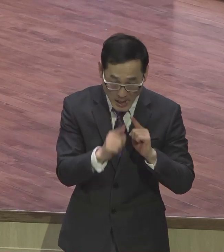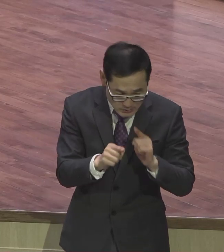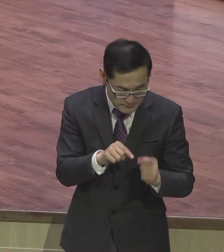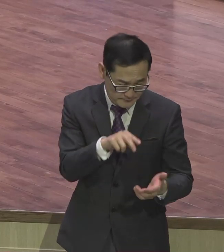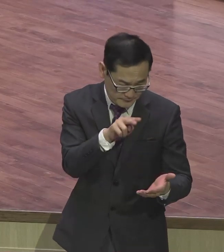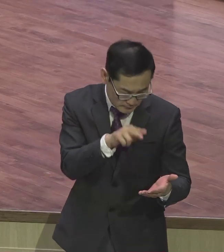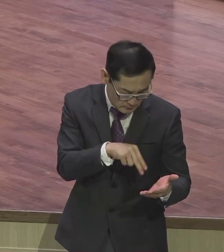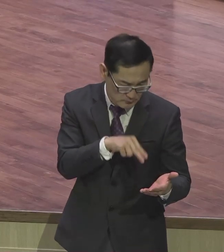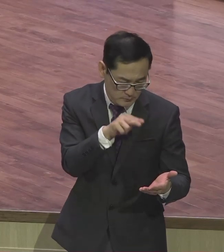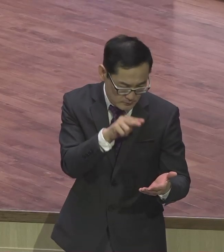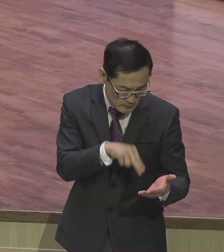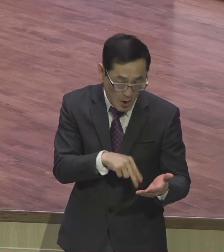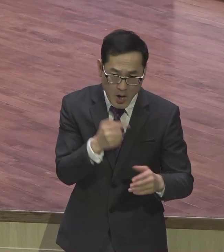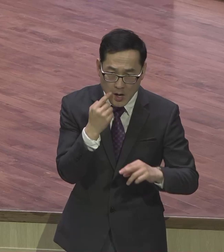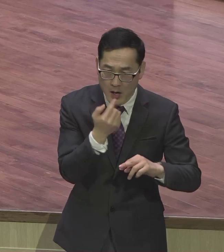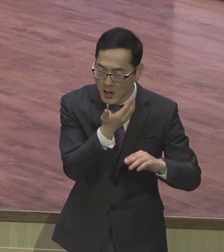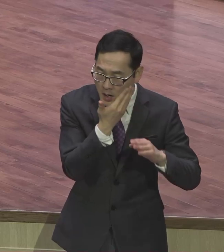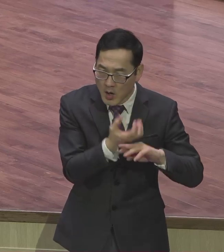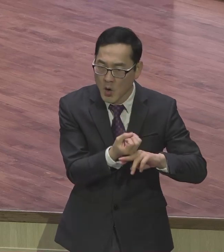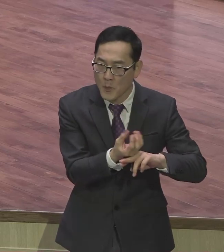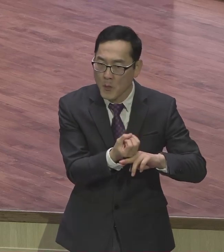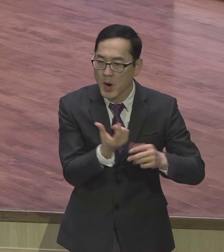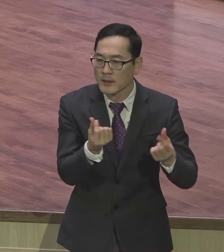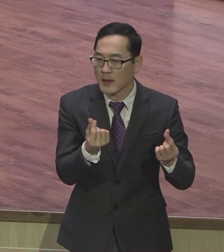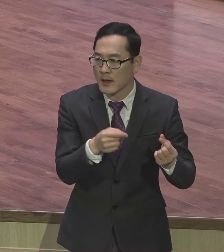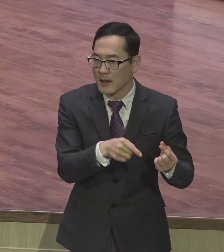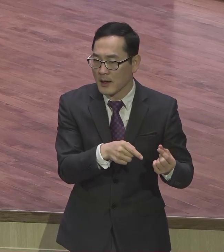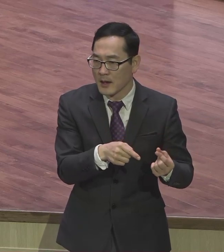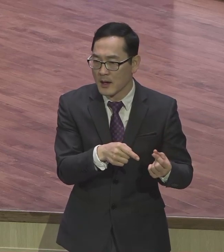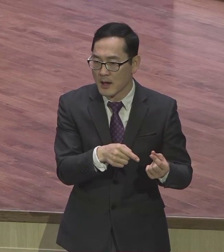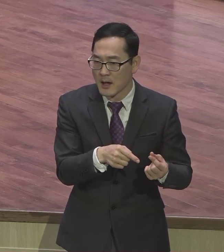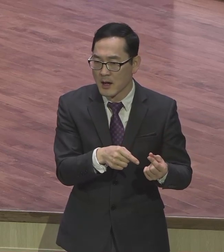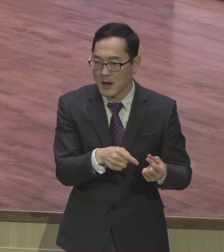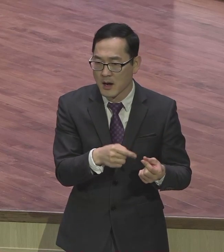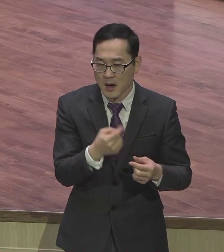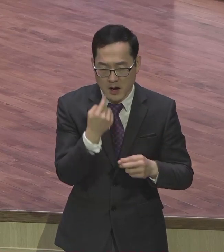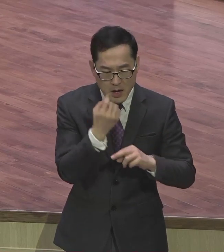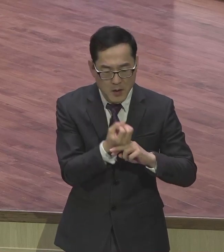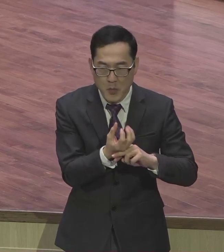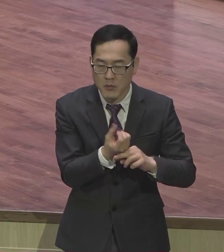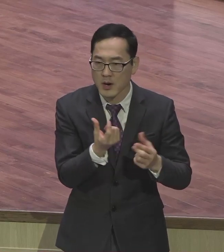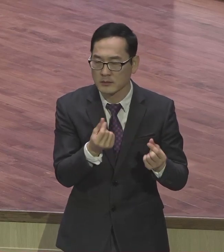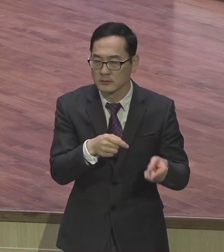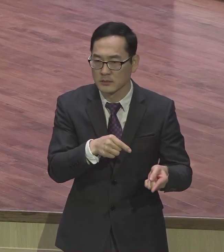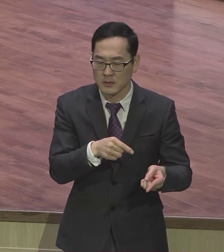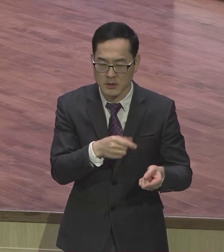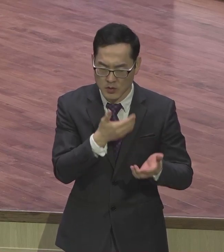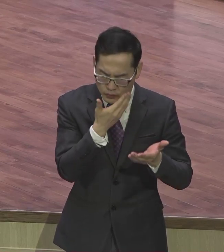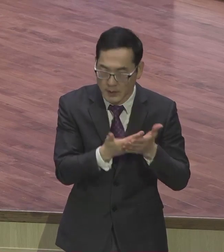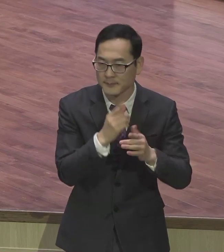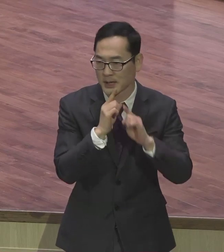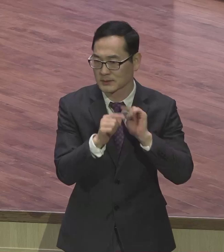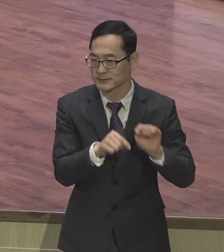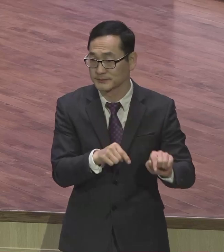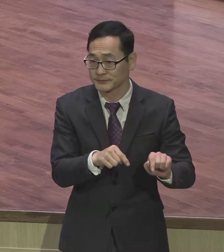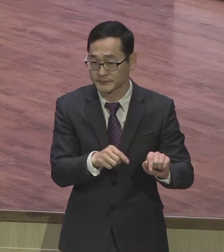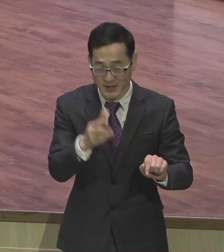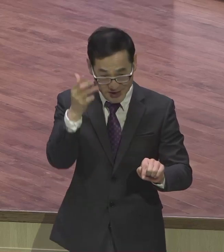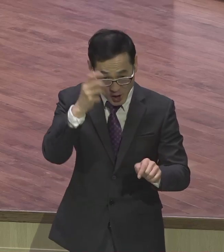느껴지는 성경 구절이 정말 많지 않습니다 영적인 메시지가 담겨졌다 그 말이에요